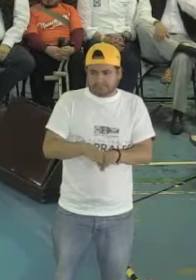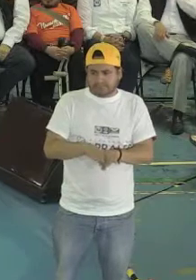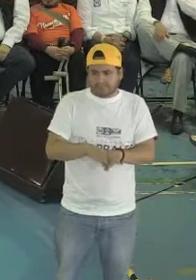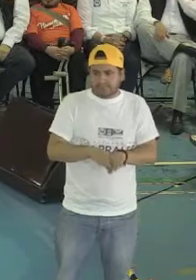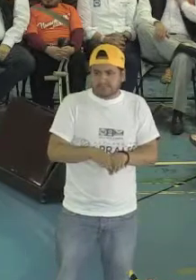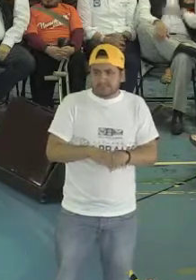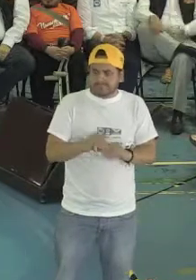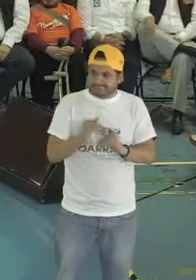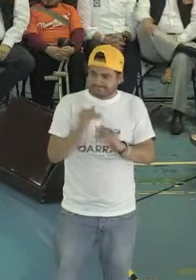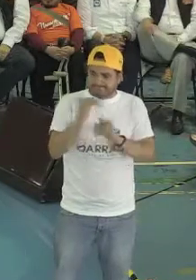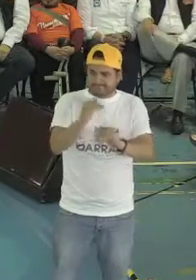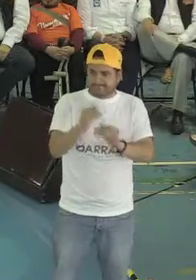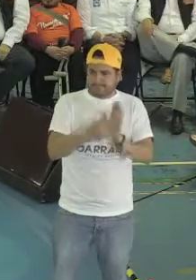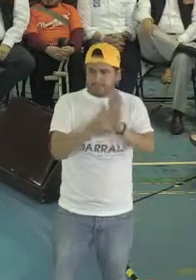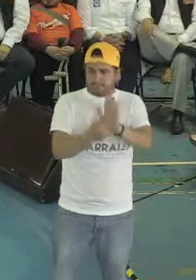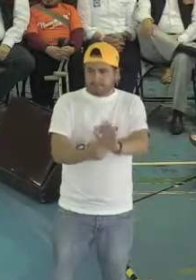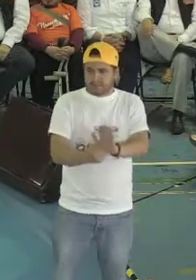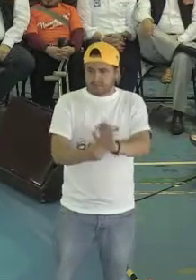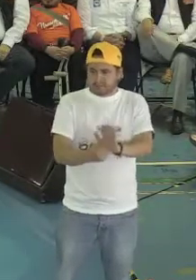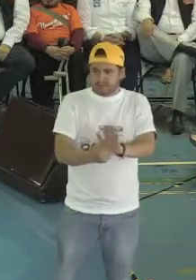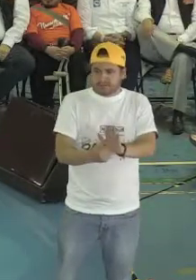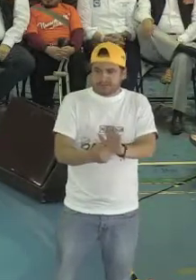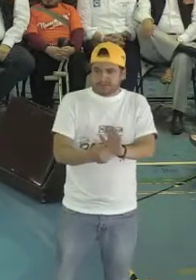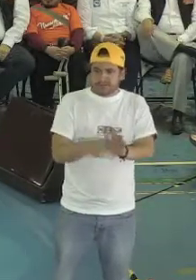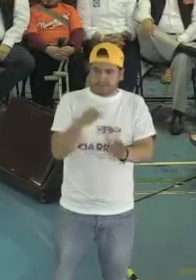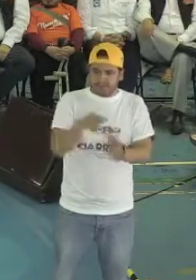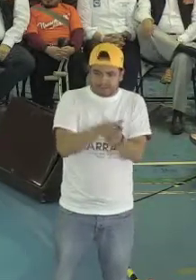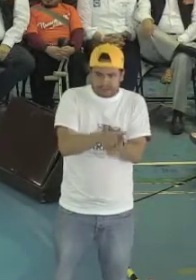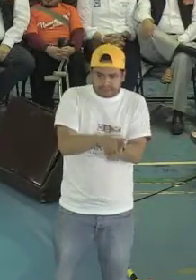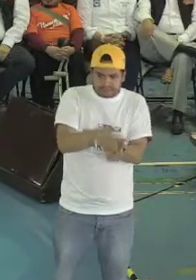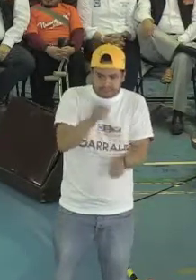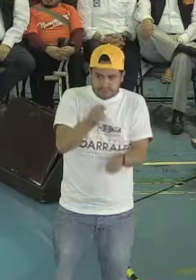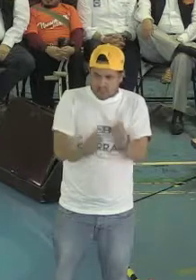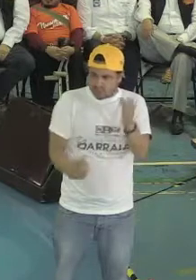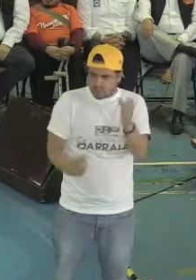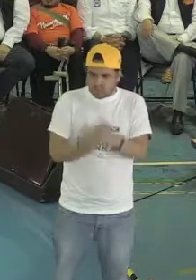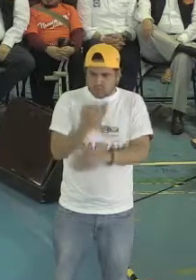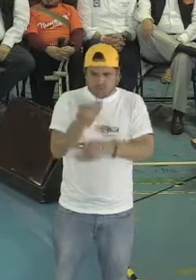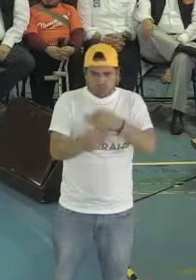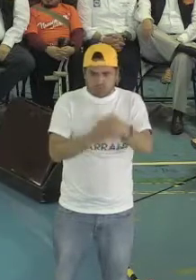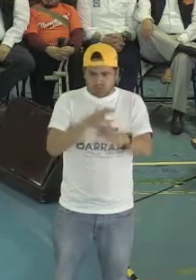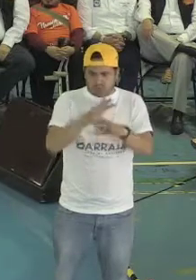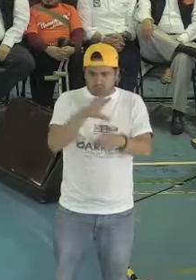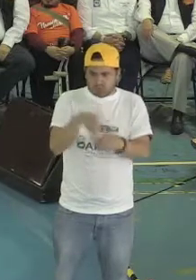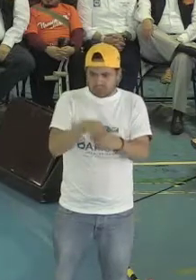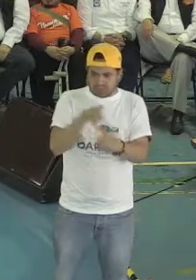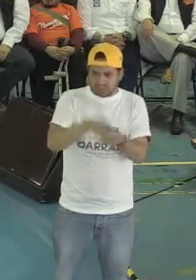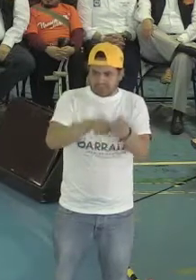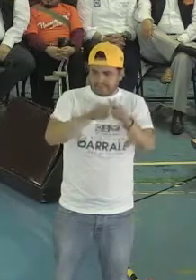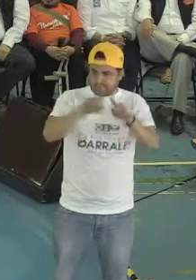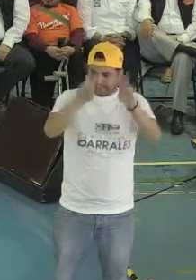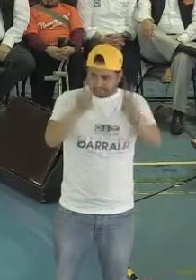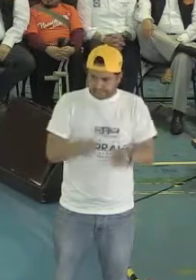demostrado, está plasmado en nuestra nueva Constitución. Pero ese trabajo no se lo puede